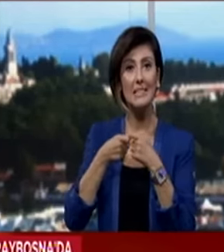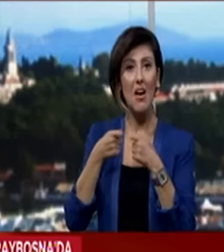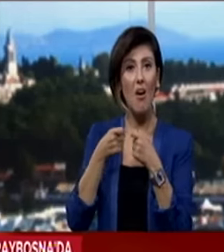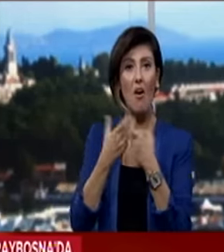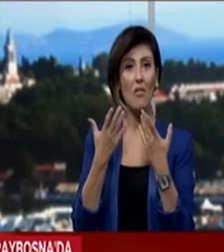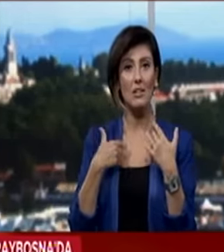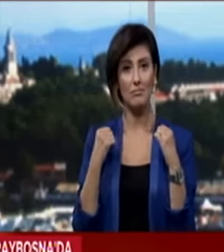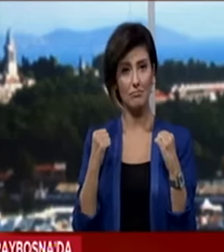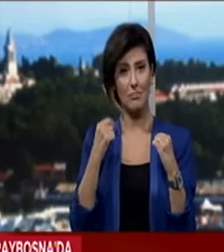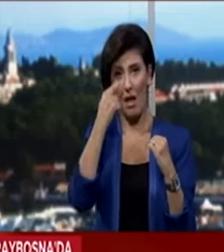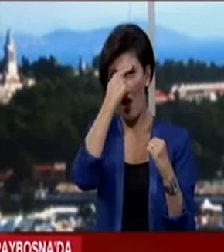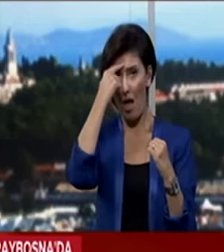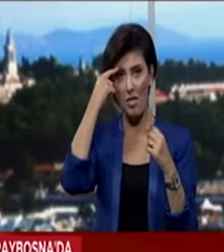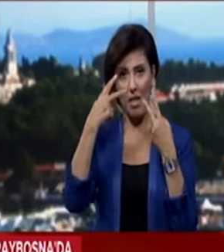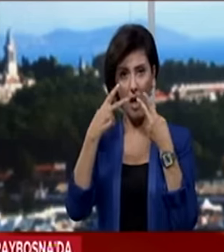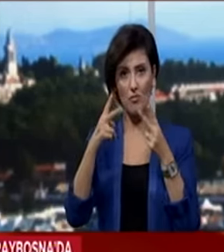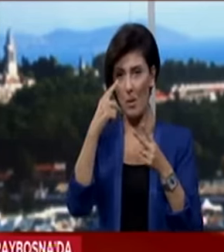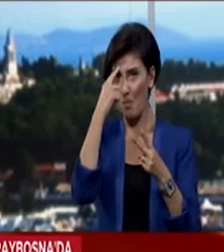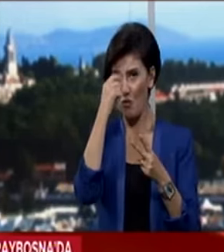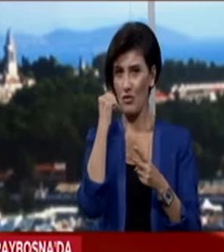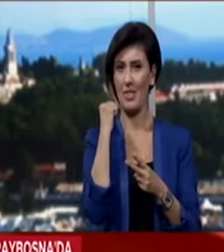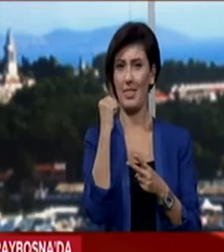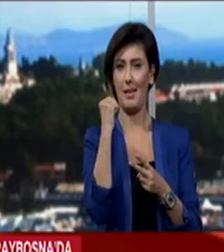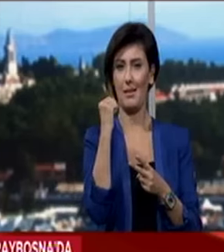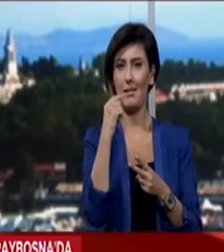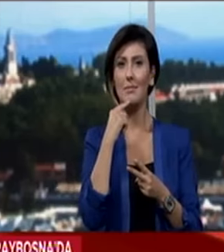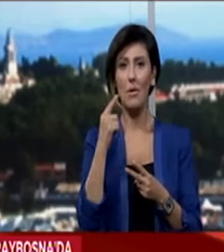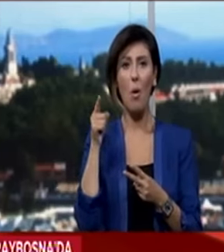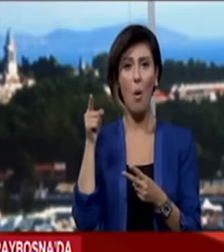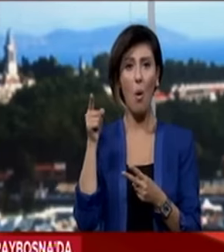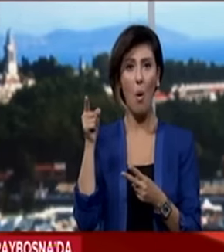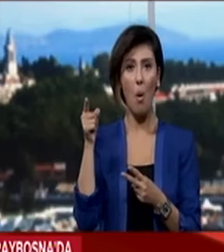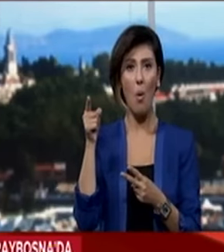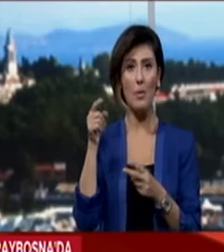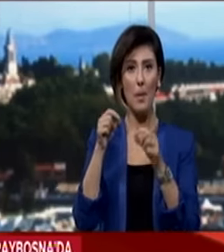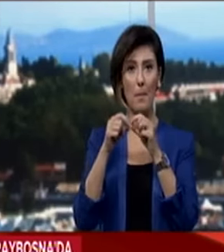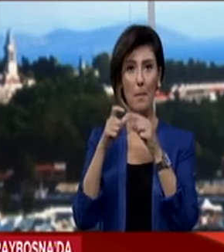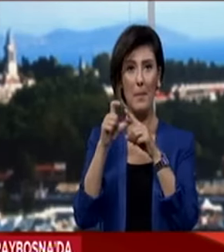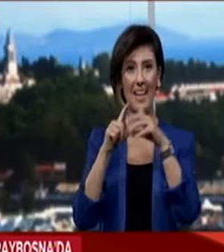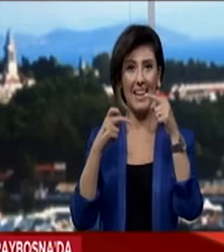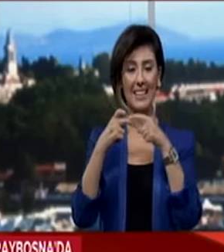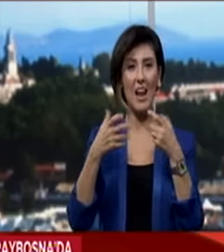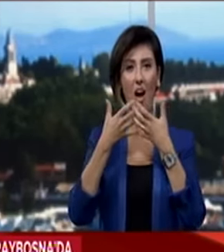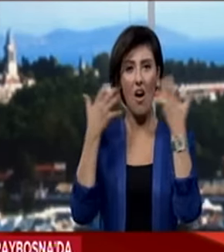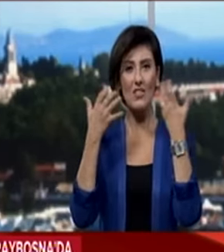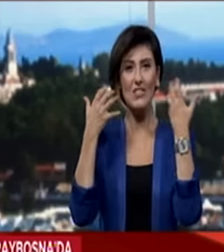duruşlarıyla alınlarının açık, başlarının dik olduğunu söyledi. Onlar Bedir'deki aslanlar gibi davrandılar.